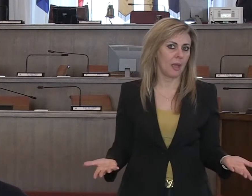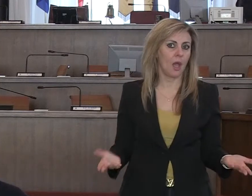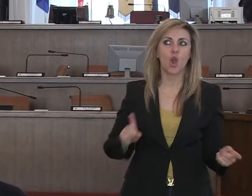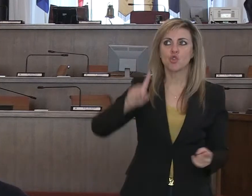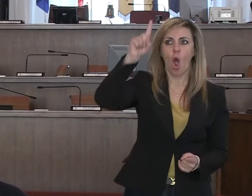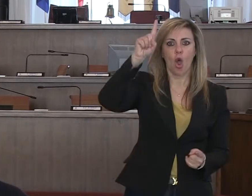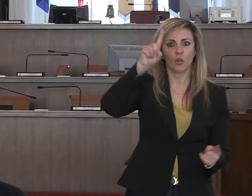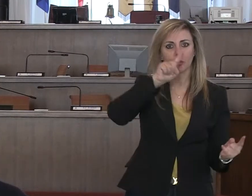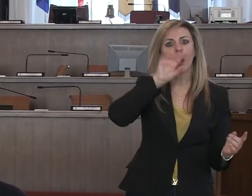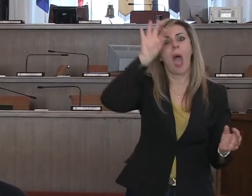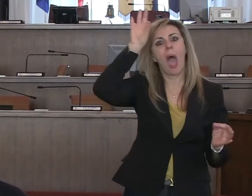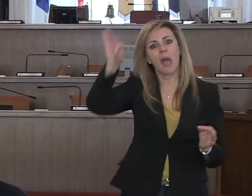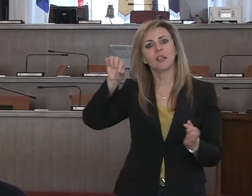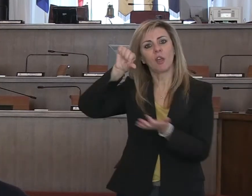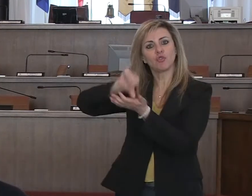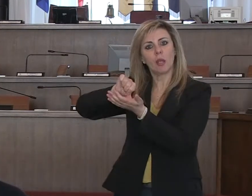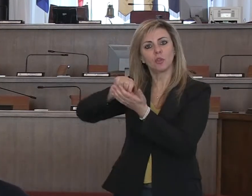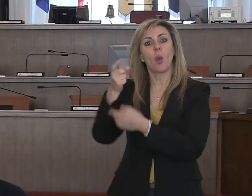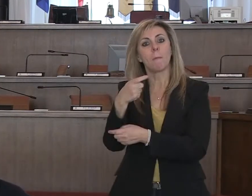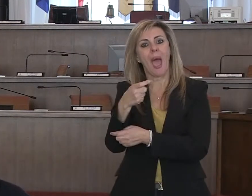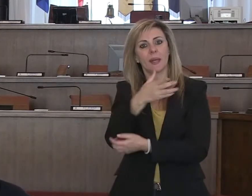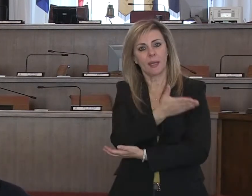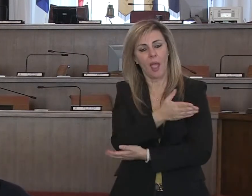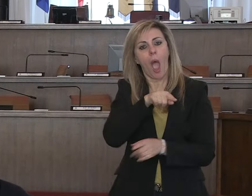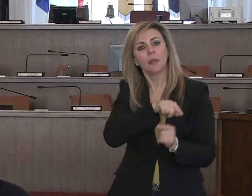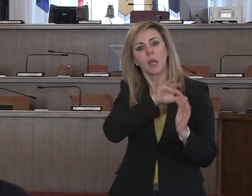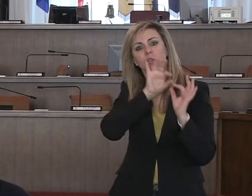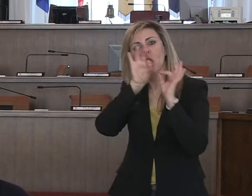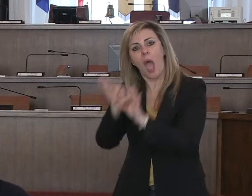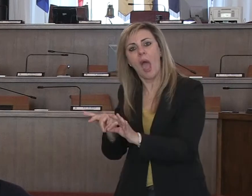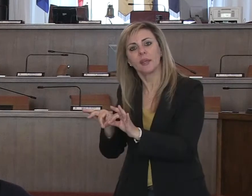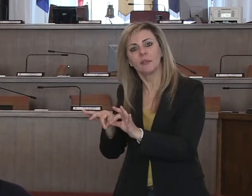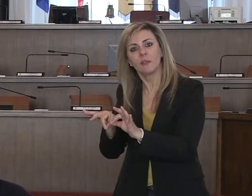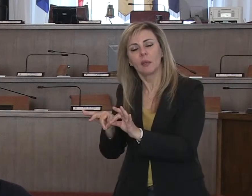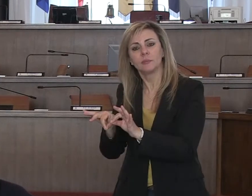nord si è spostata al centro nella Marchia e adesso sta scendendo anche da noi.